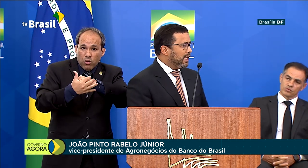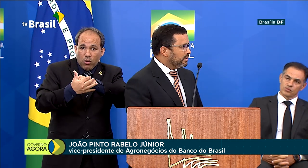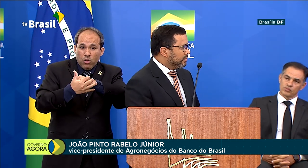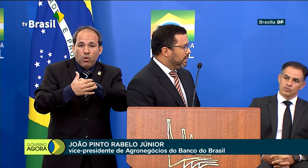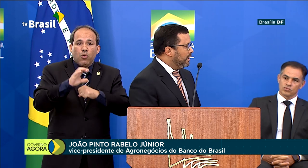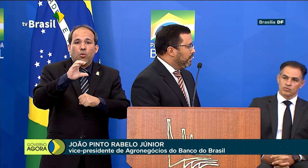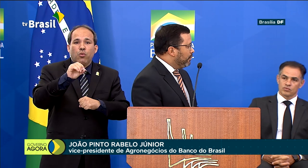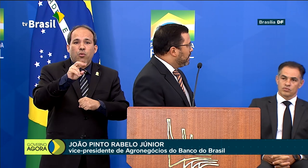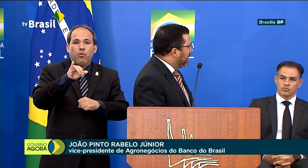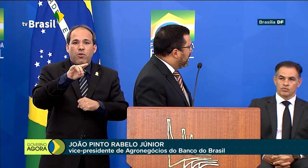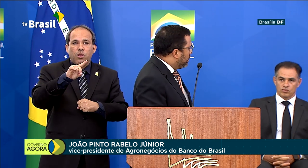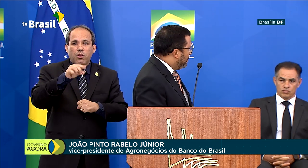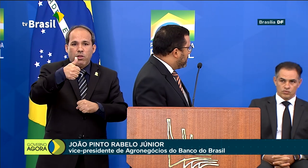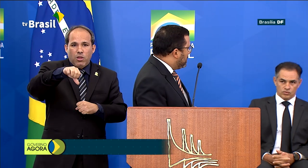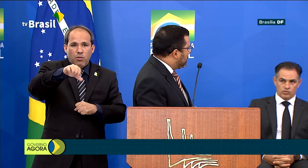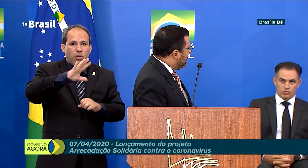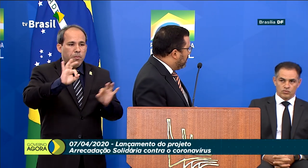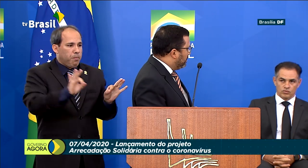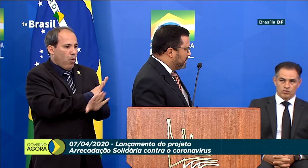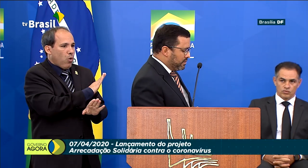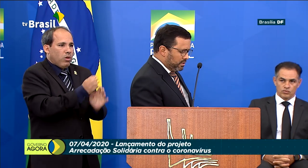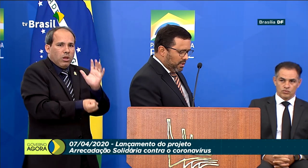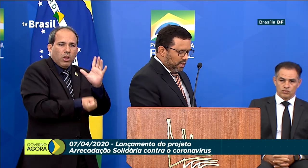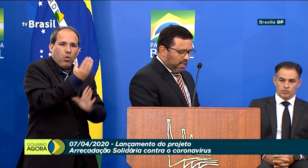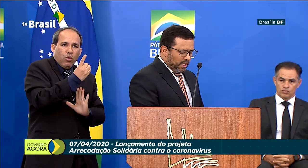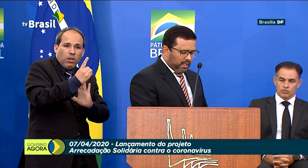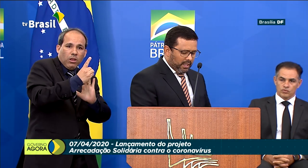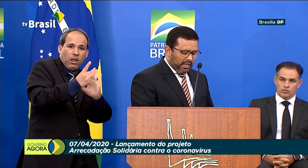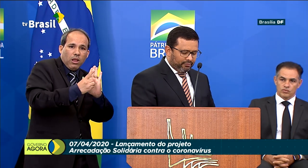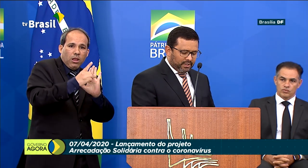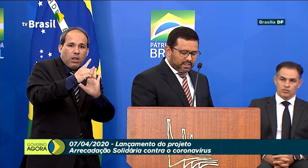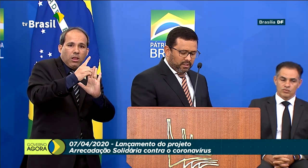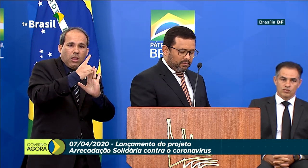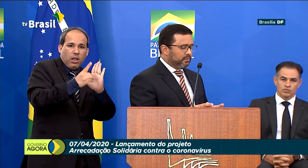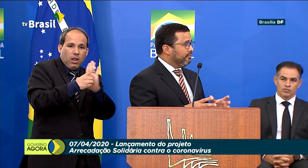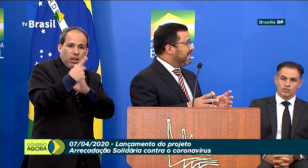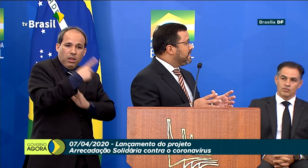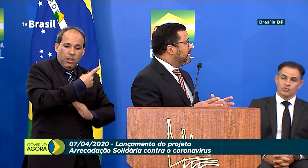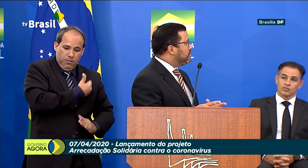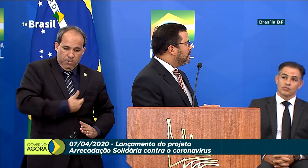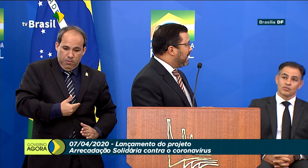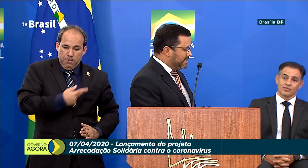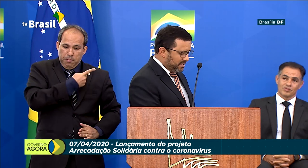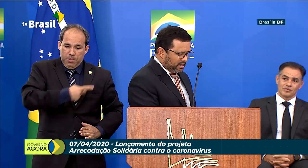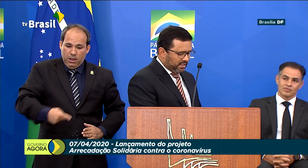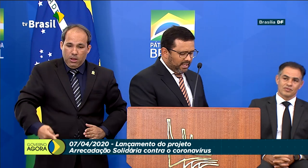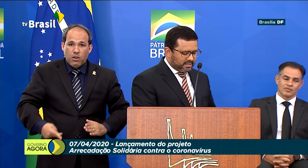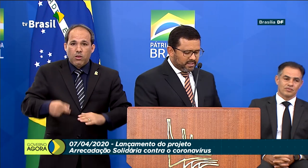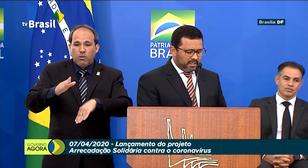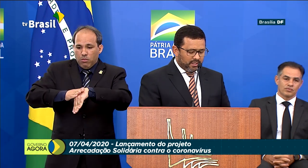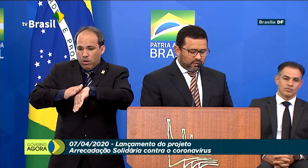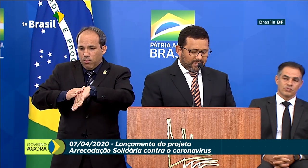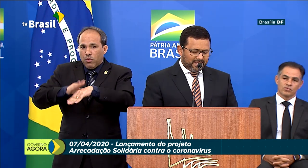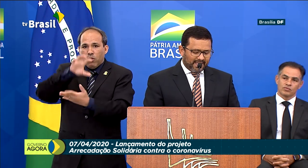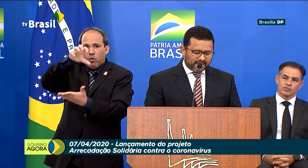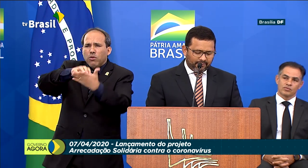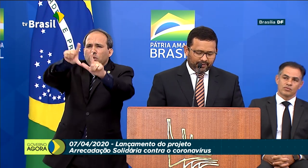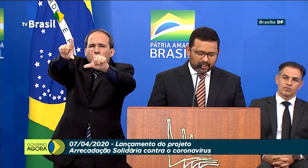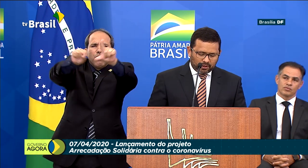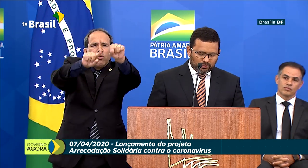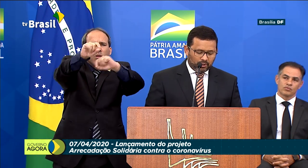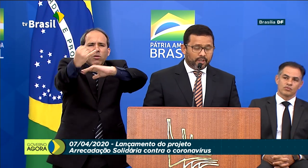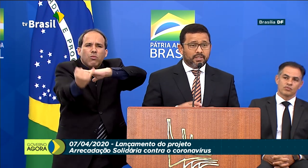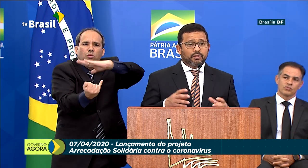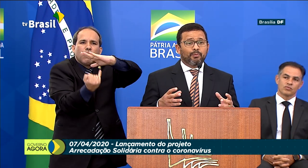criado por decreto presidencial, ministro, a fundação vai selecionar as entidades sociais